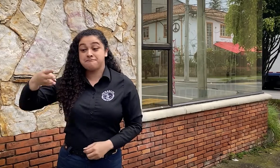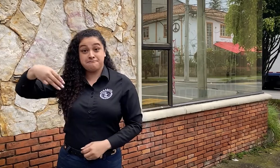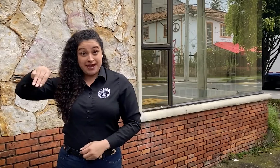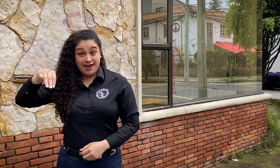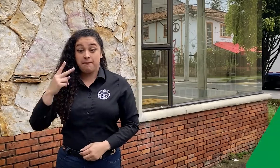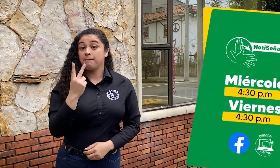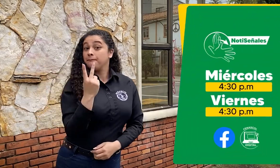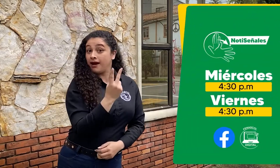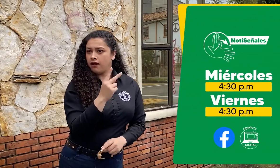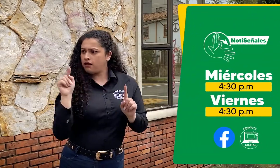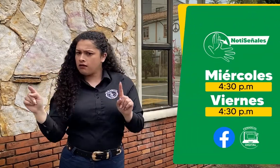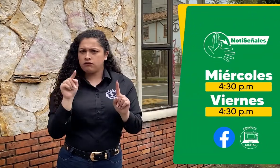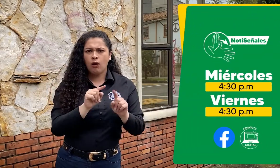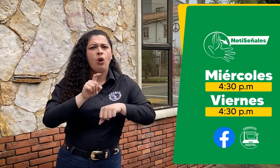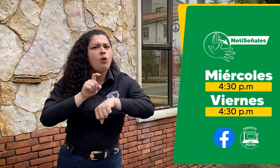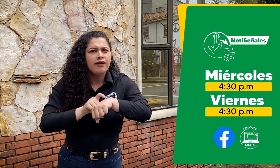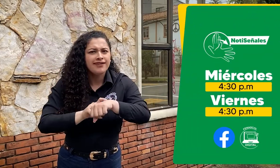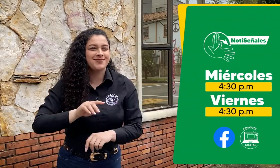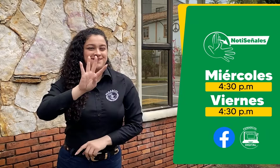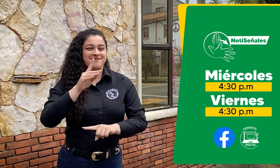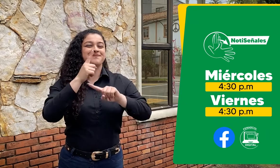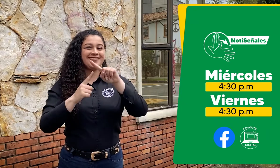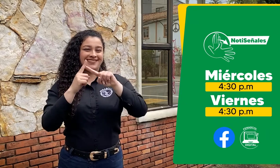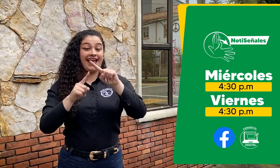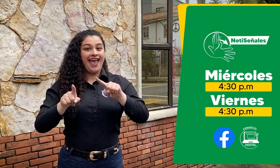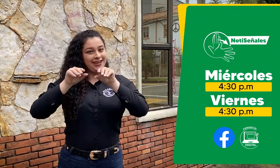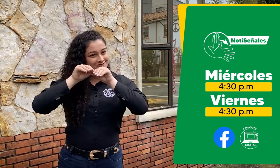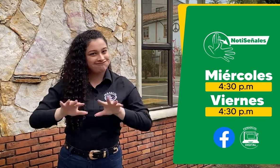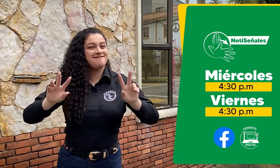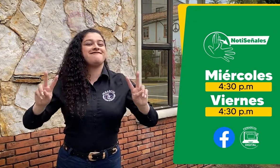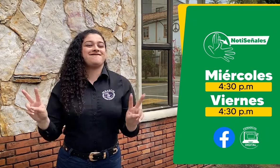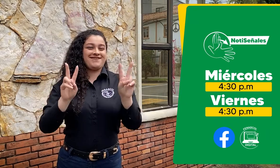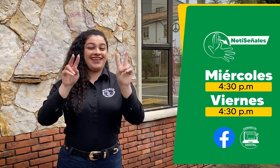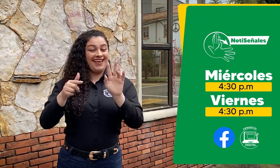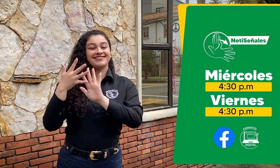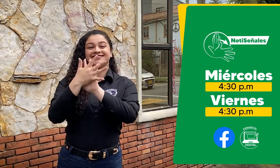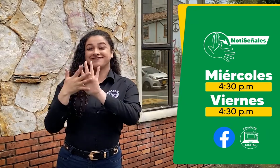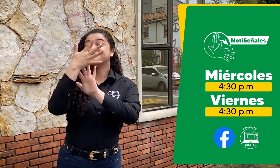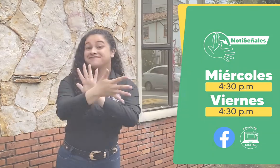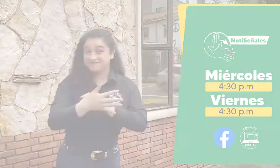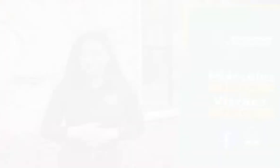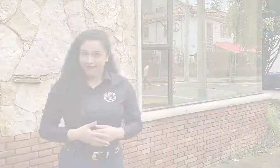Miércoles y viernes a las 4 y media de la tarde. Será la transmisión en vivo de NotiSignales.